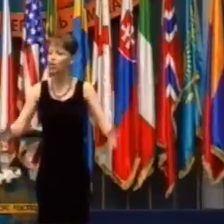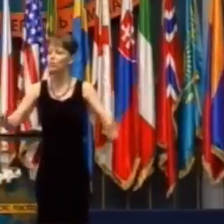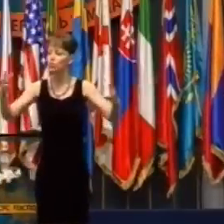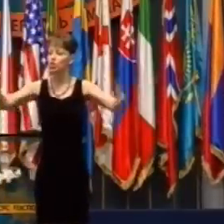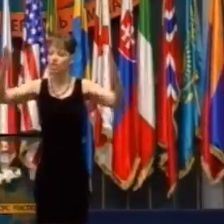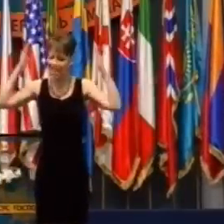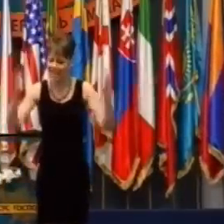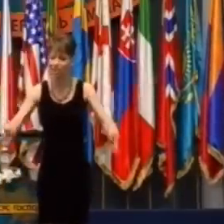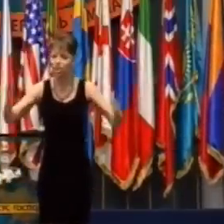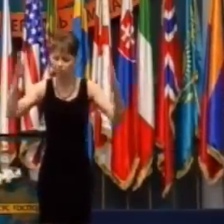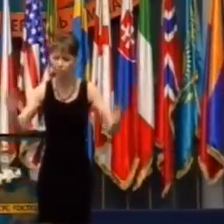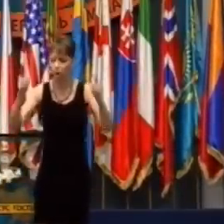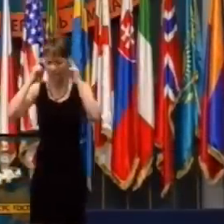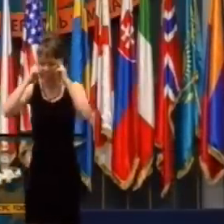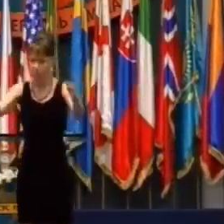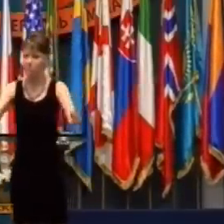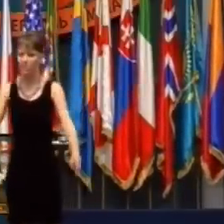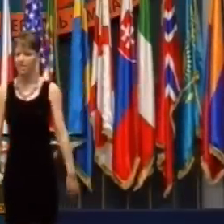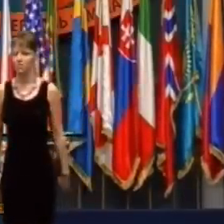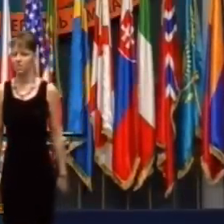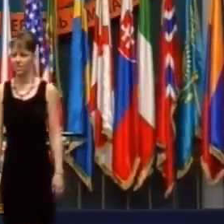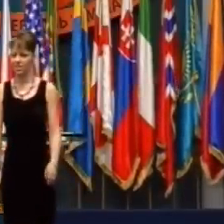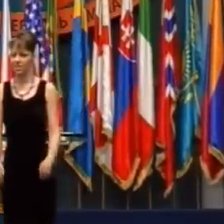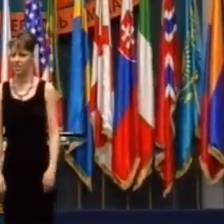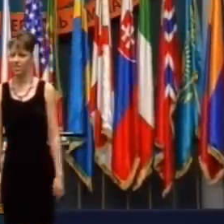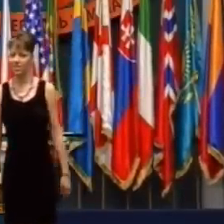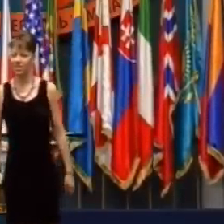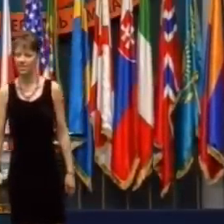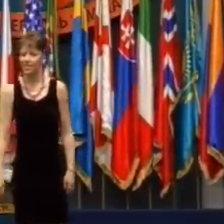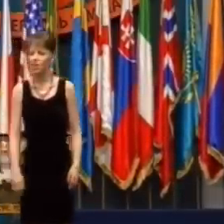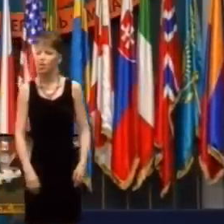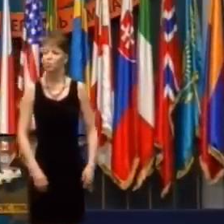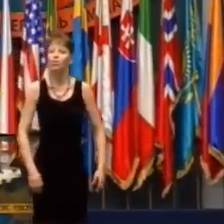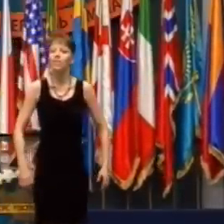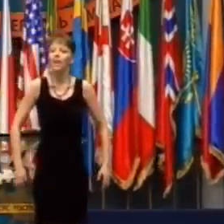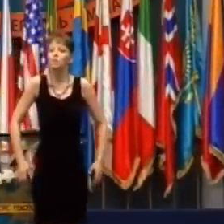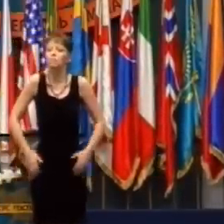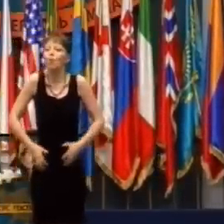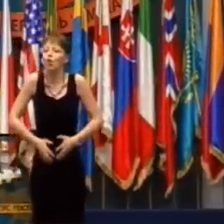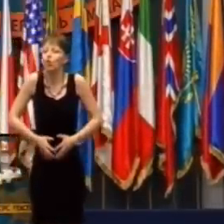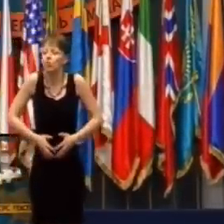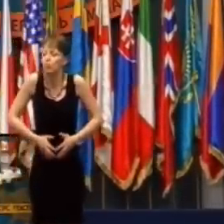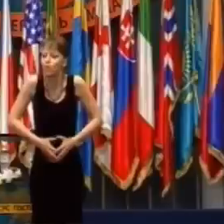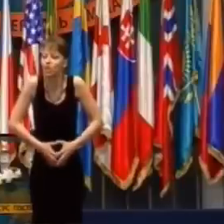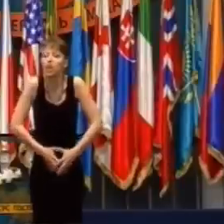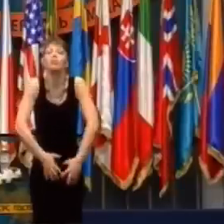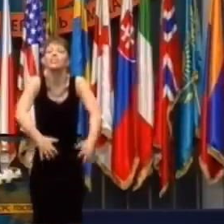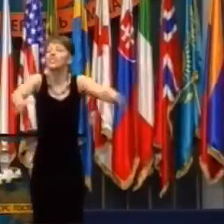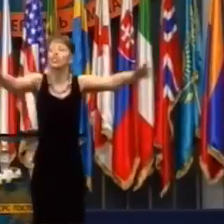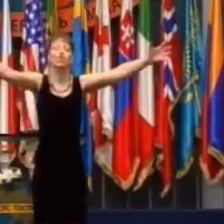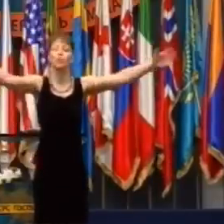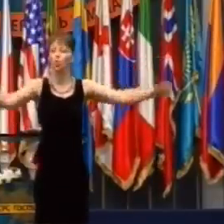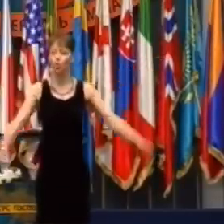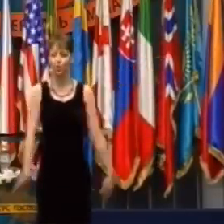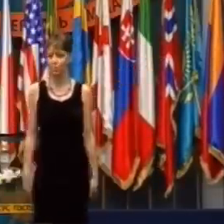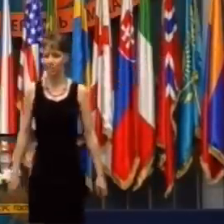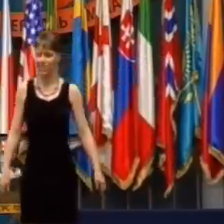Neobmedzujte Boha tým, ako ďaleko dokážete myslieť. Nech Boh vo vás žije vo veľkom.